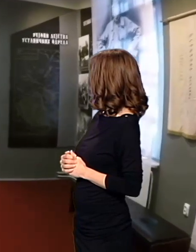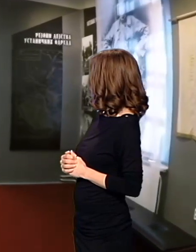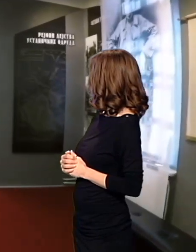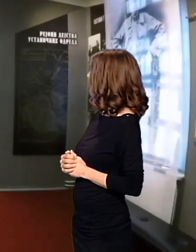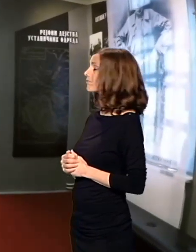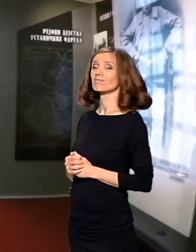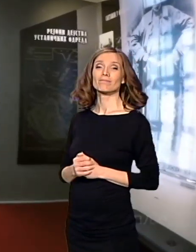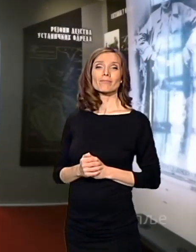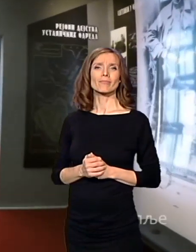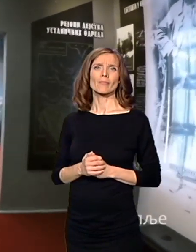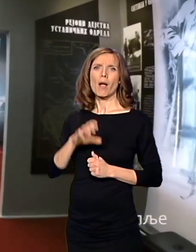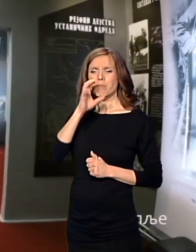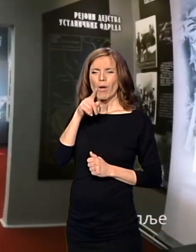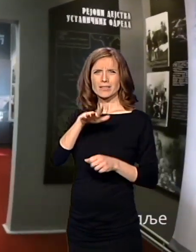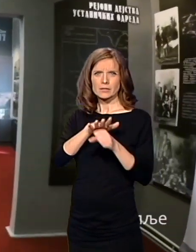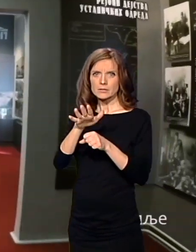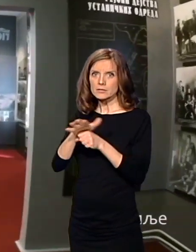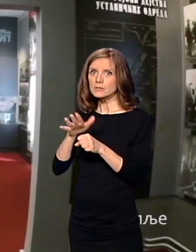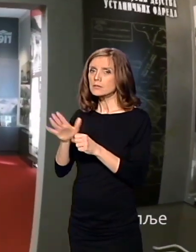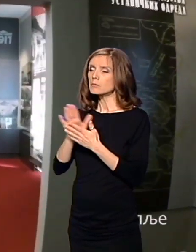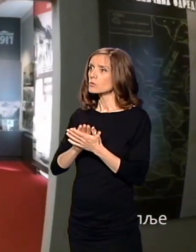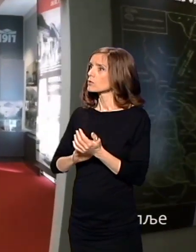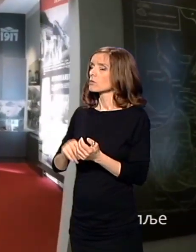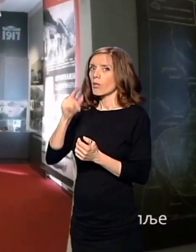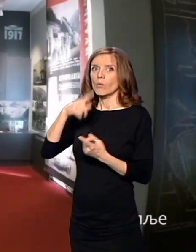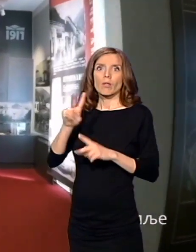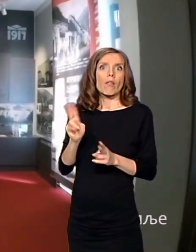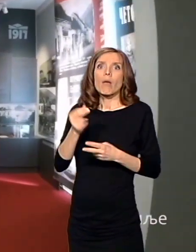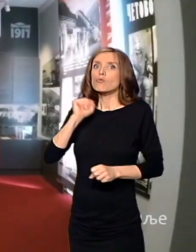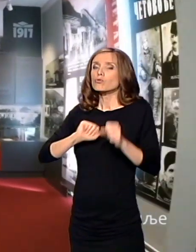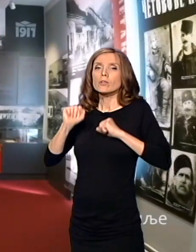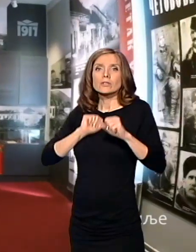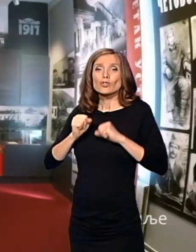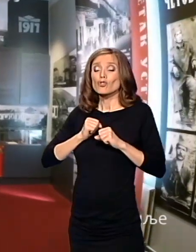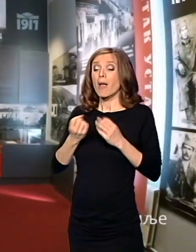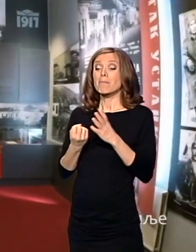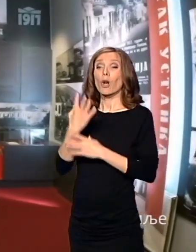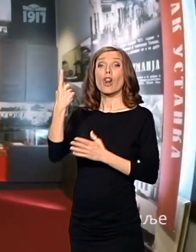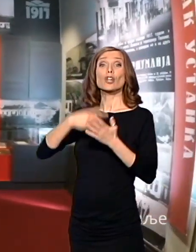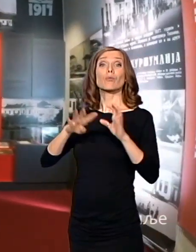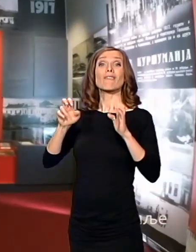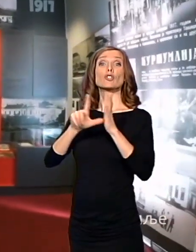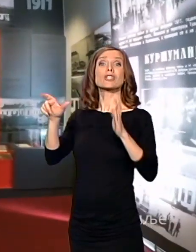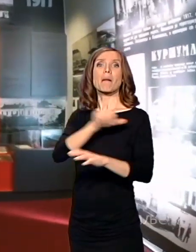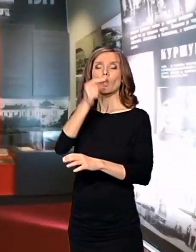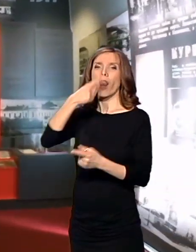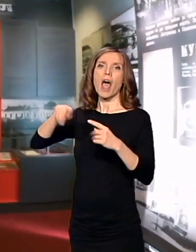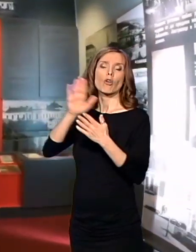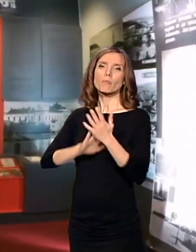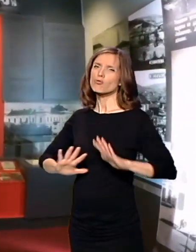Bugarski teror postaje neizdrživ. U proleći 1917. godine buknuo je Toplički ustanak.